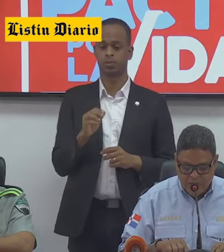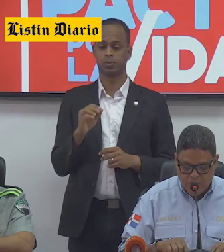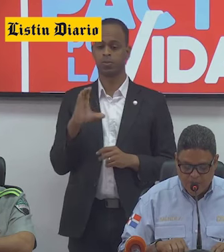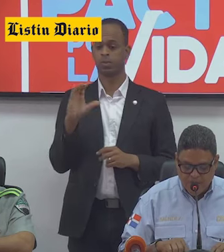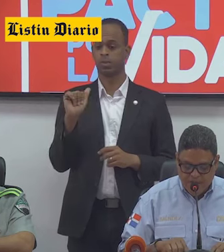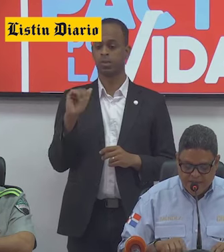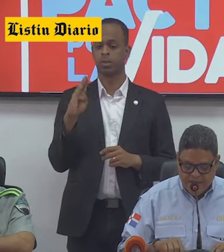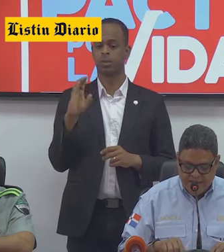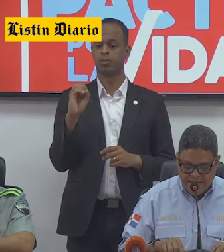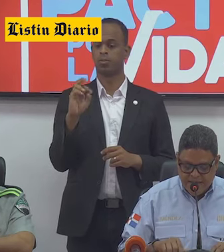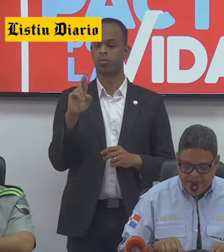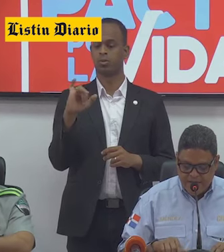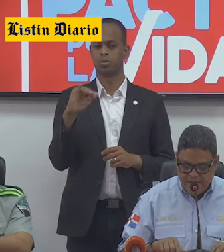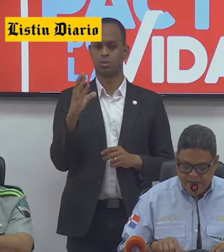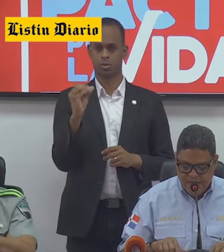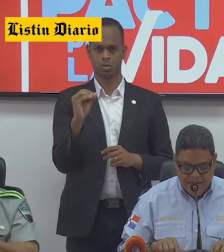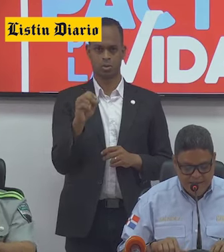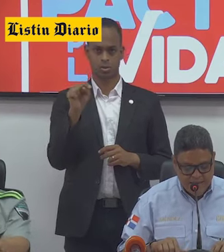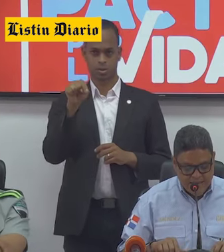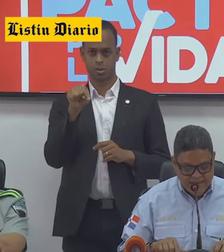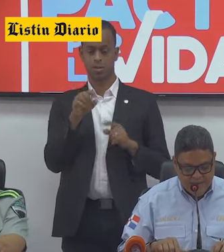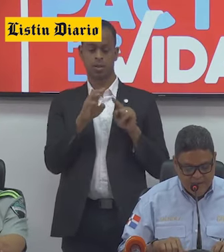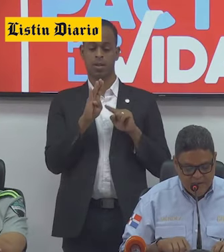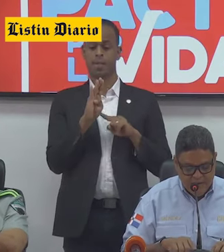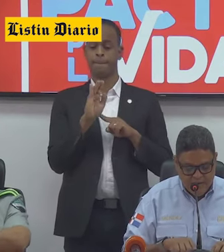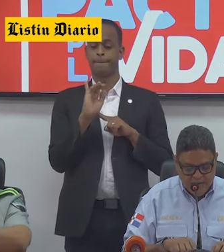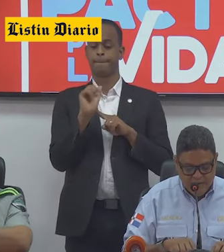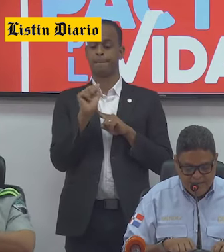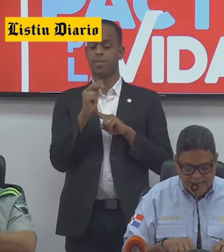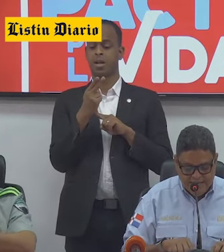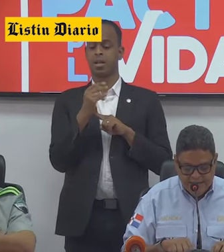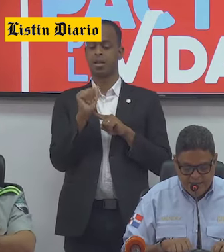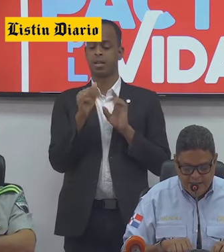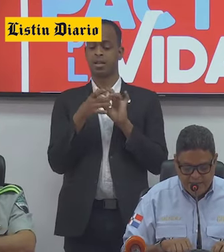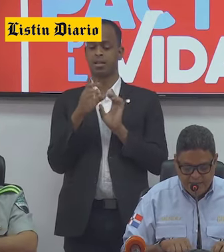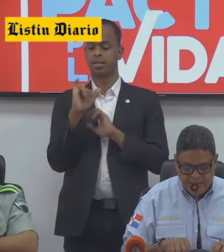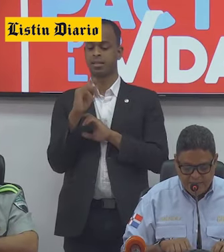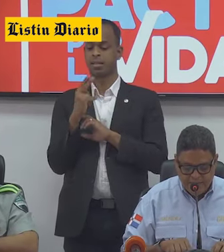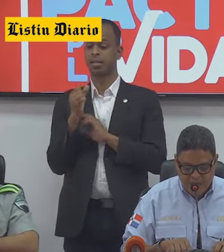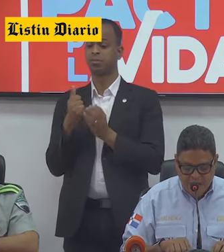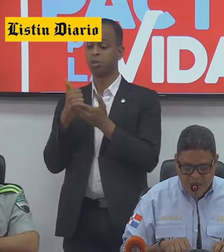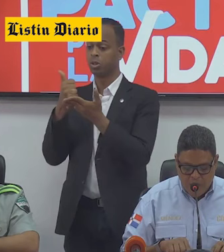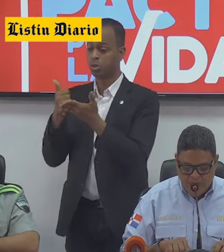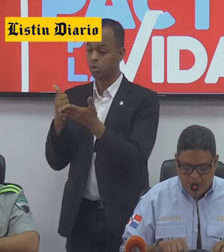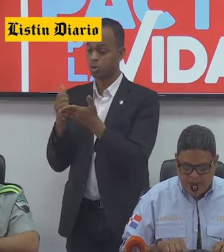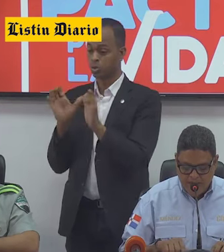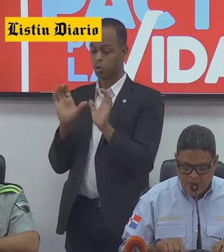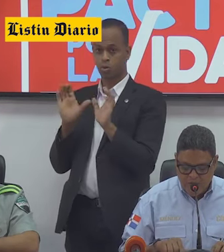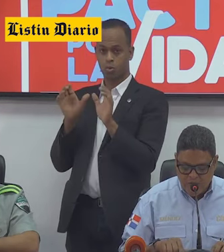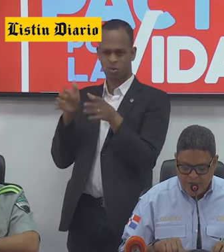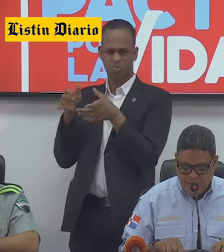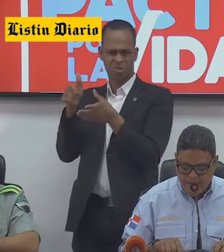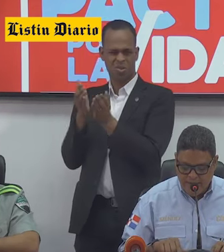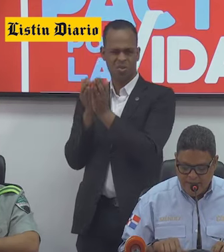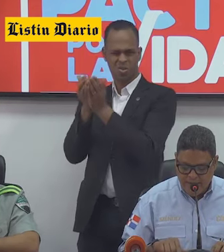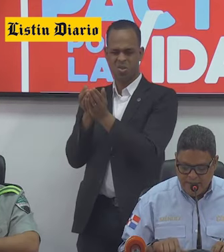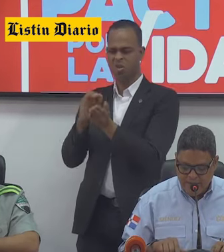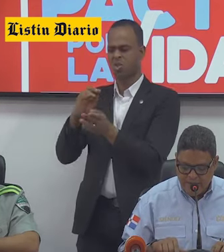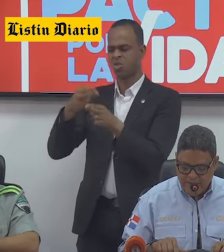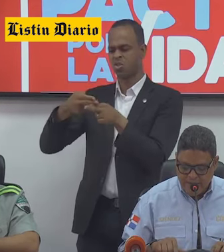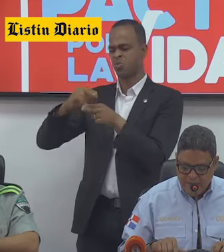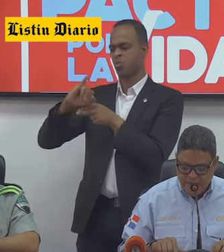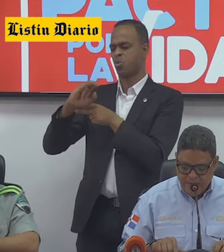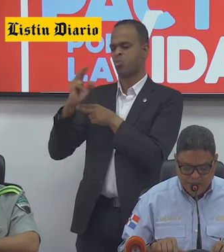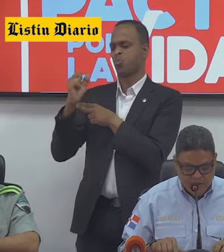Cabo Rojo. Desde las inmediaciones de Bahía de las Águilas, luego de brindar asistencia marítima a una embarcación de nombre Juan Daniel